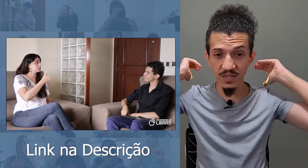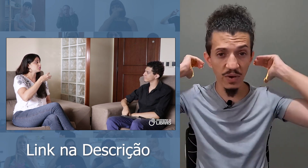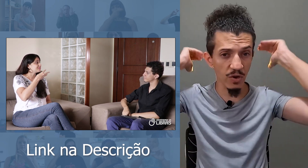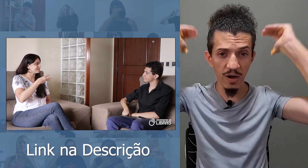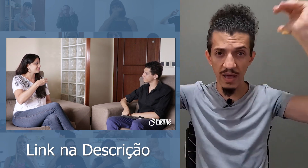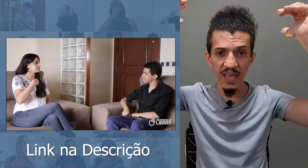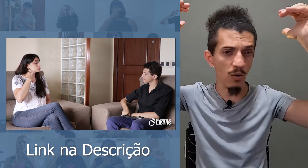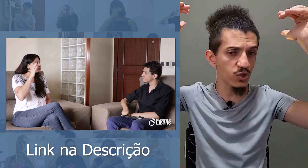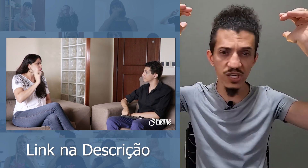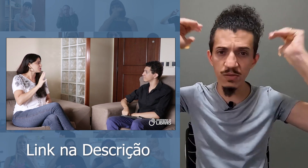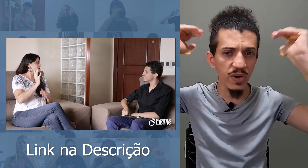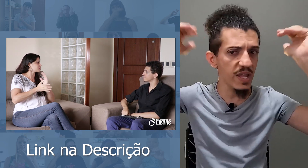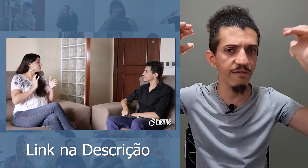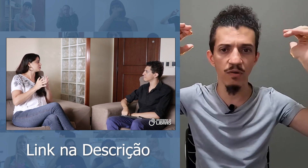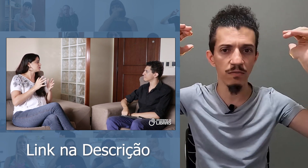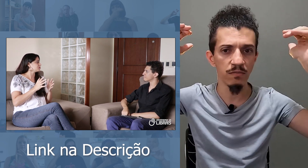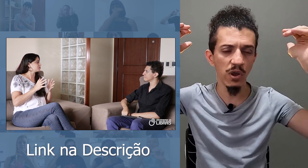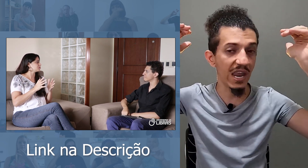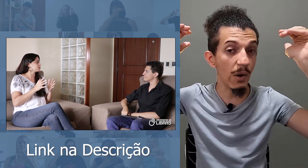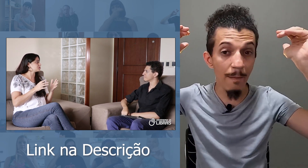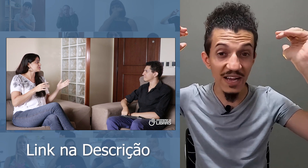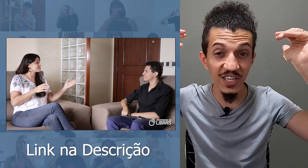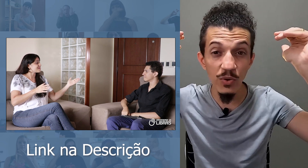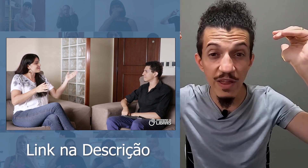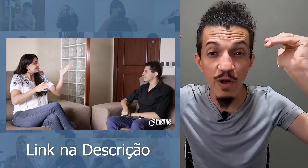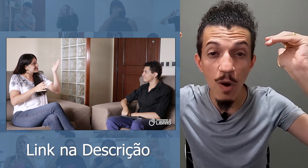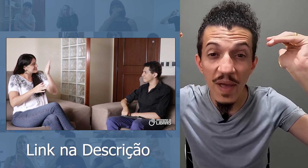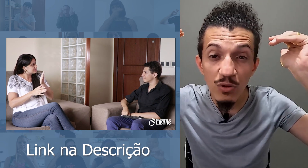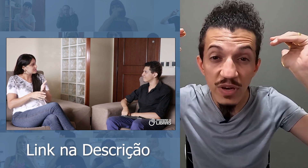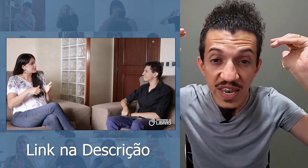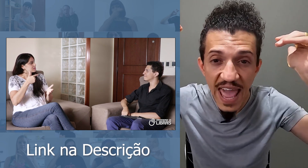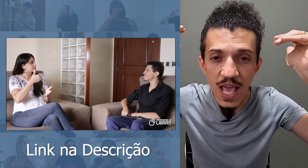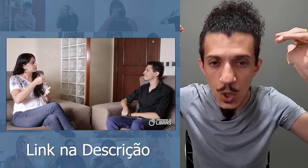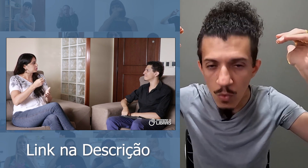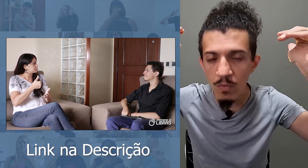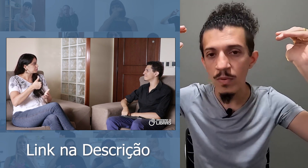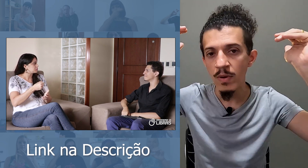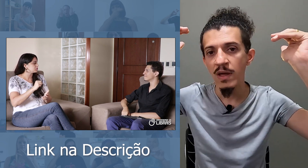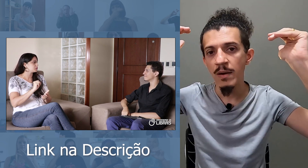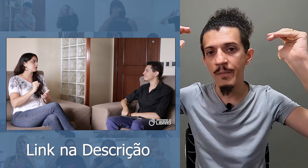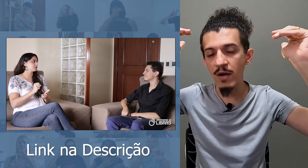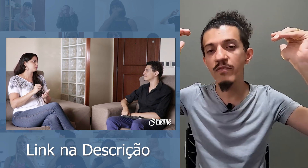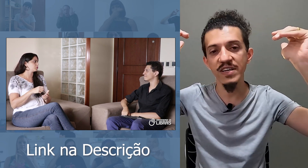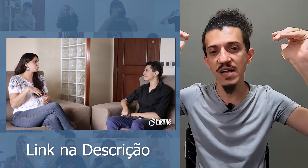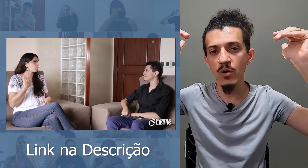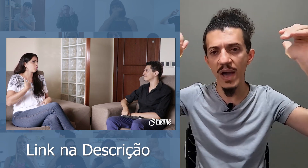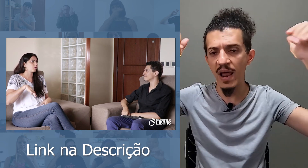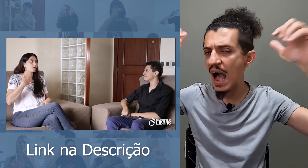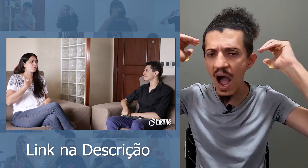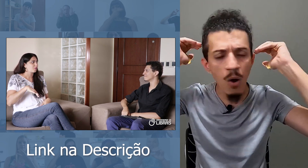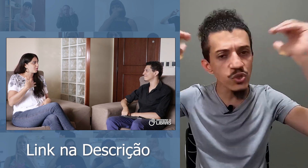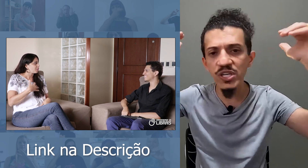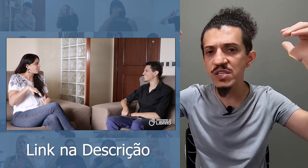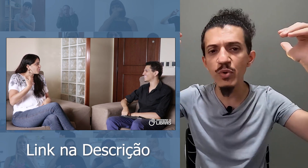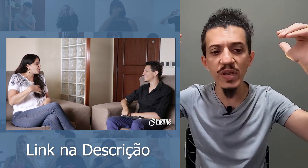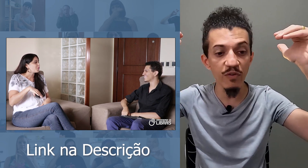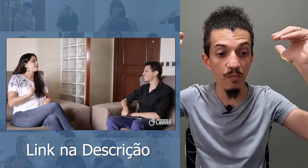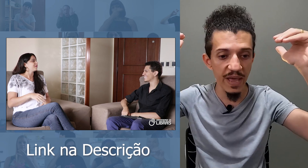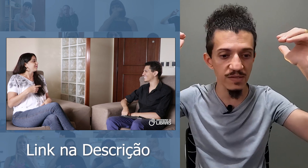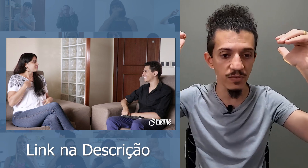aqui, em altíssimo nível. Eu não abaixei o nível em momento nenhum para conversar com ela. Altíssimo nível mesmo de